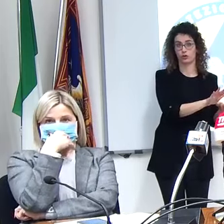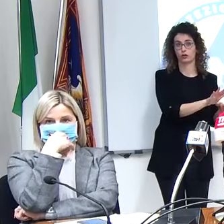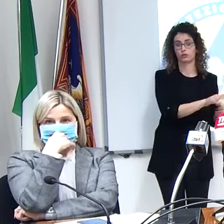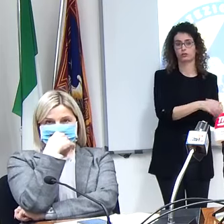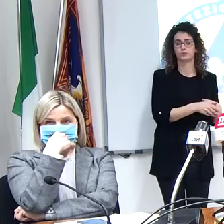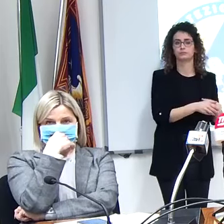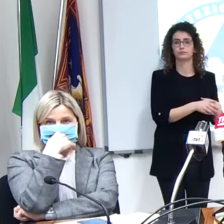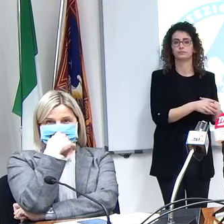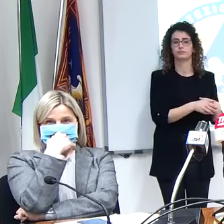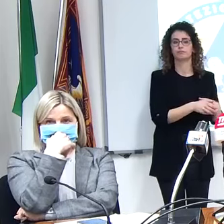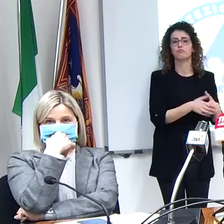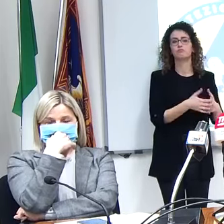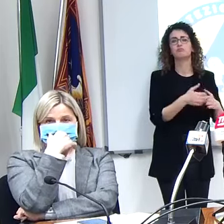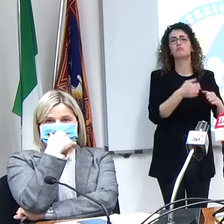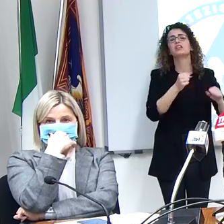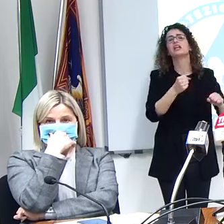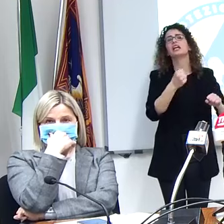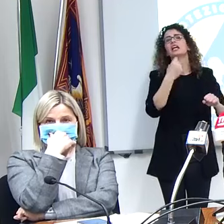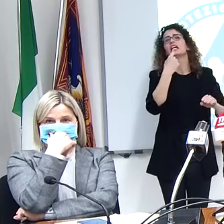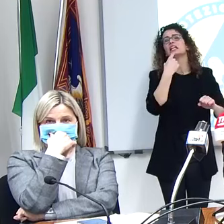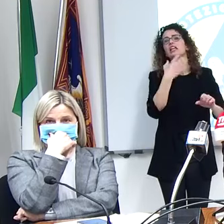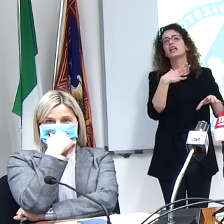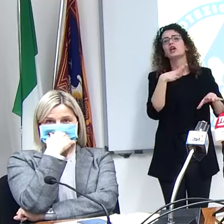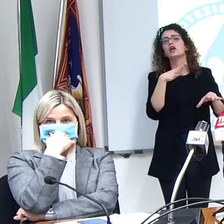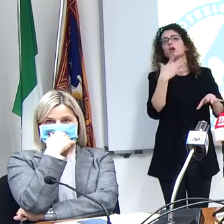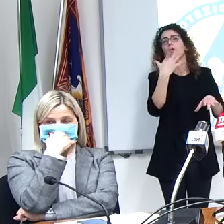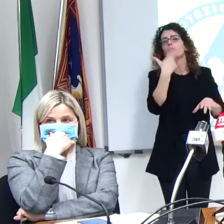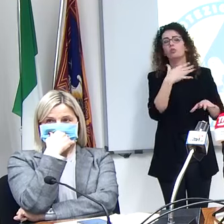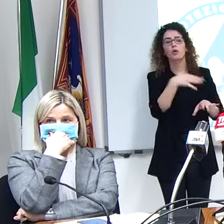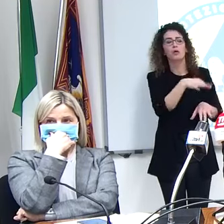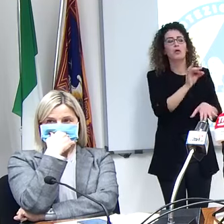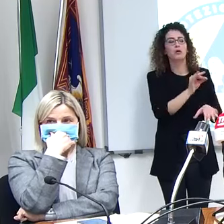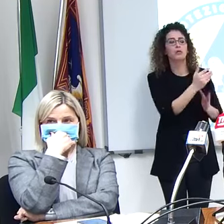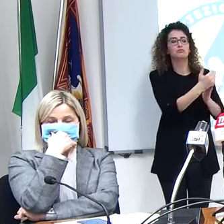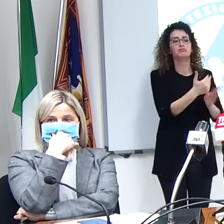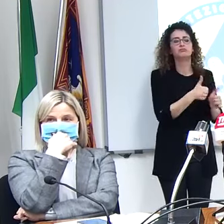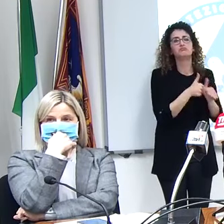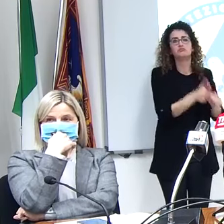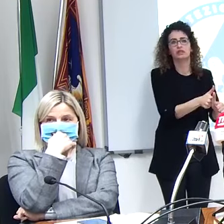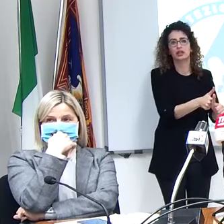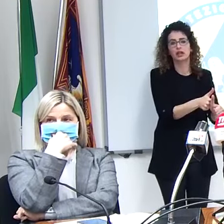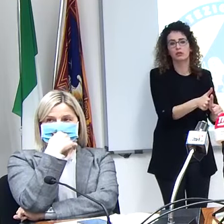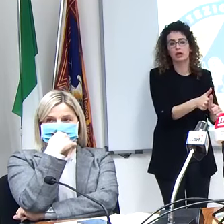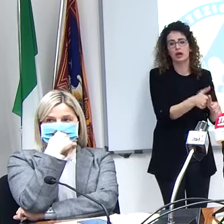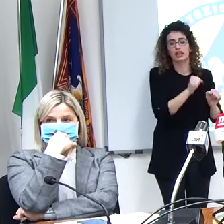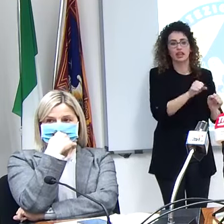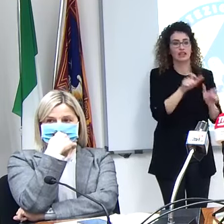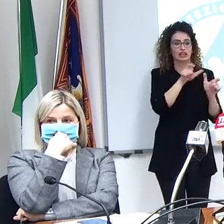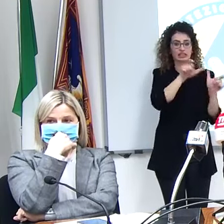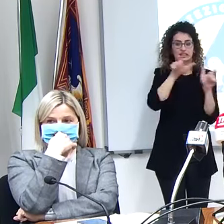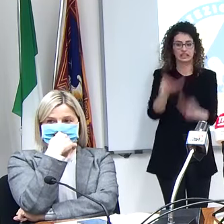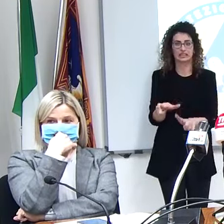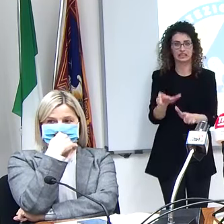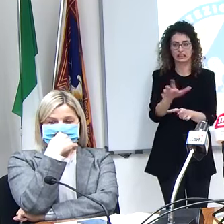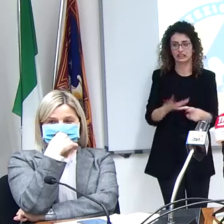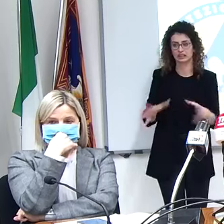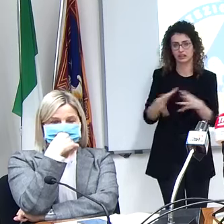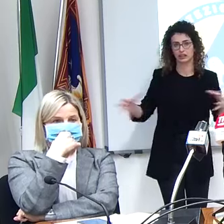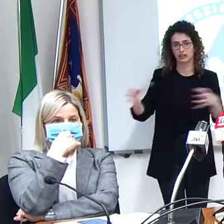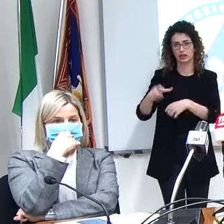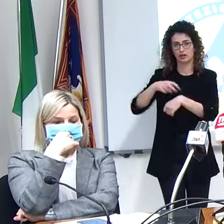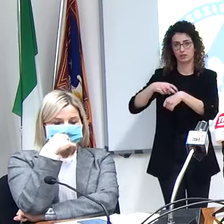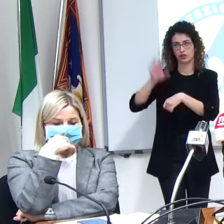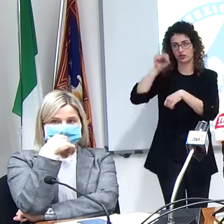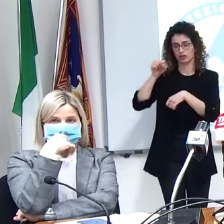chi vuole aderire aderisce naturalmente non può imporlo a tutto il resto dei nostri medici della regione